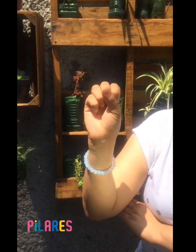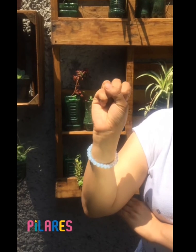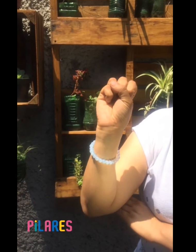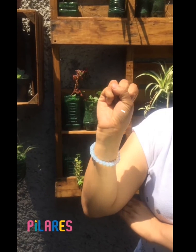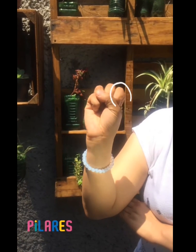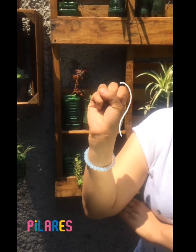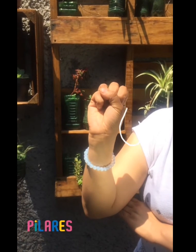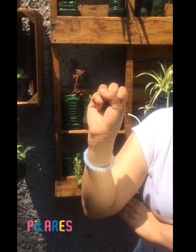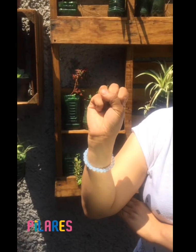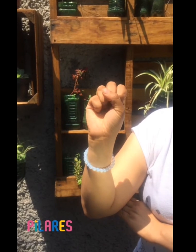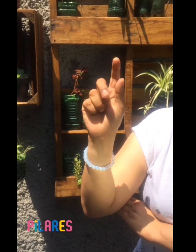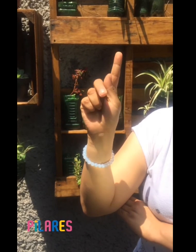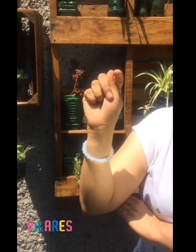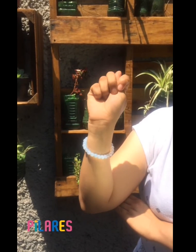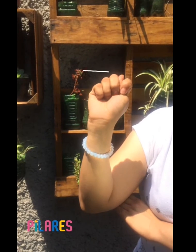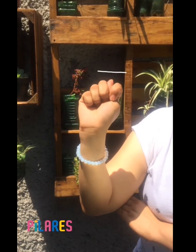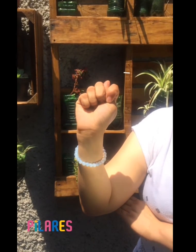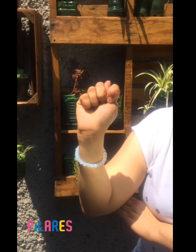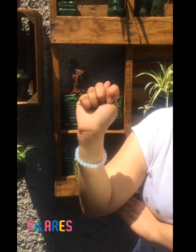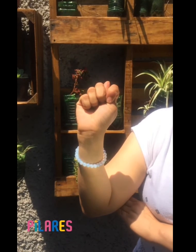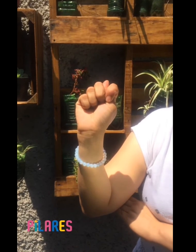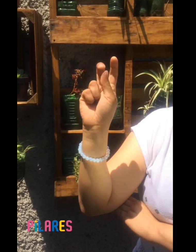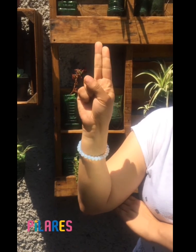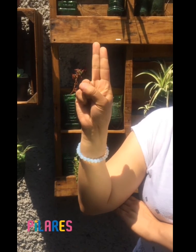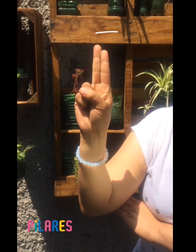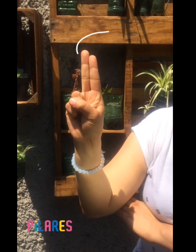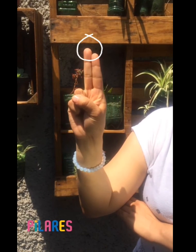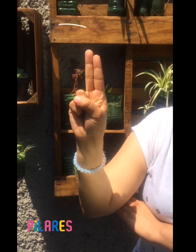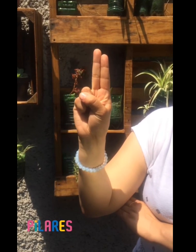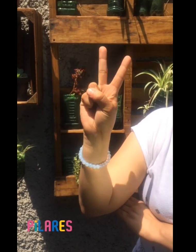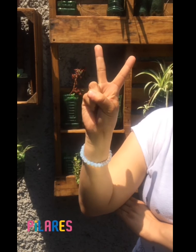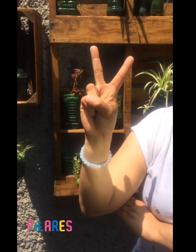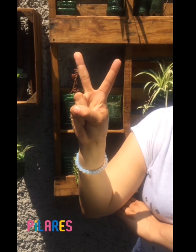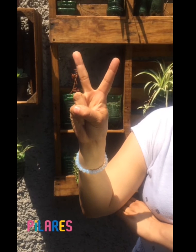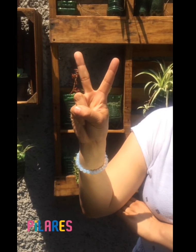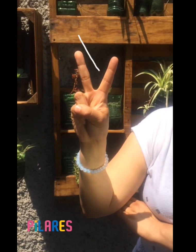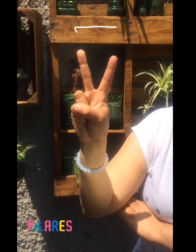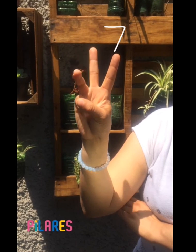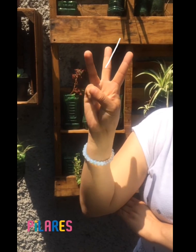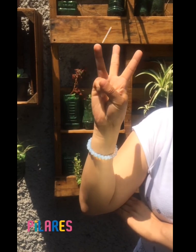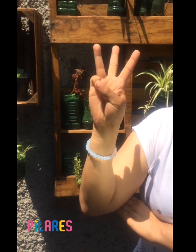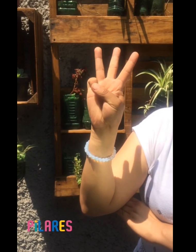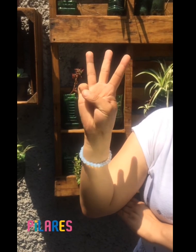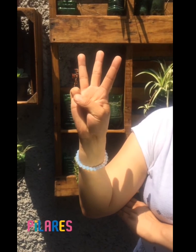S, T, U, V, W,